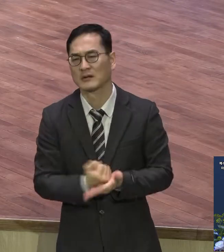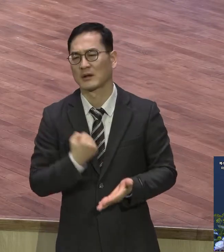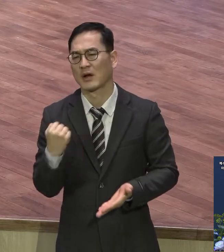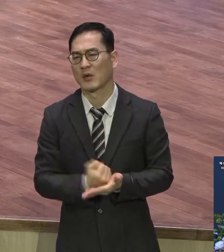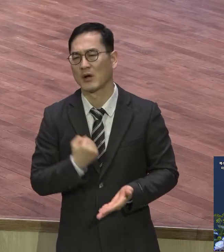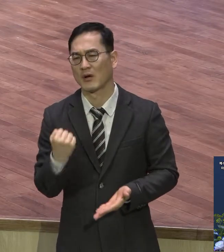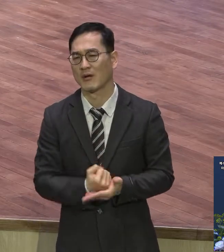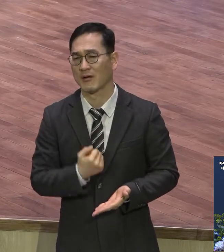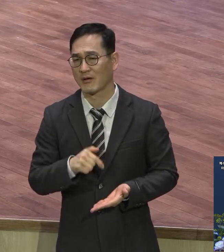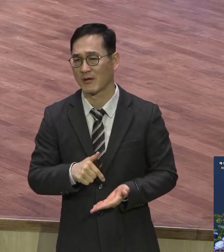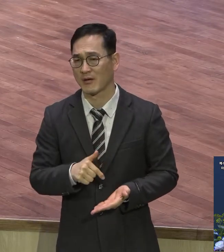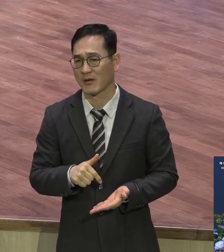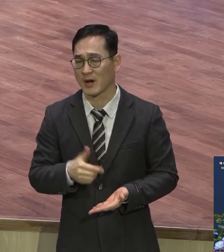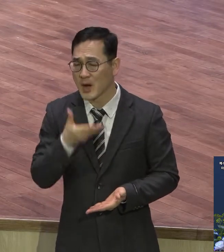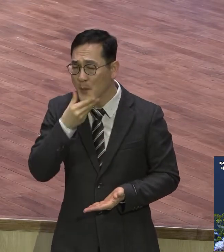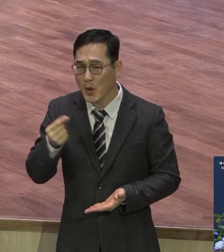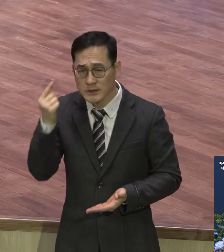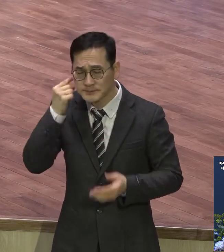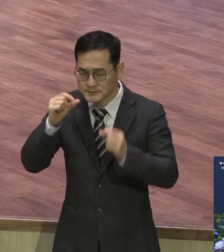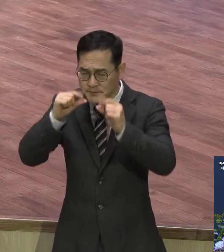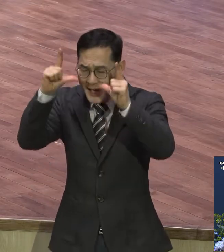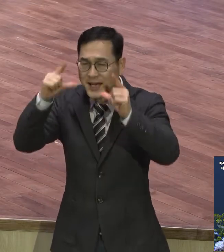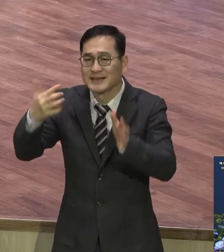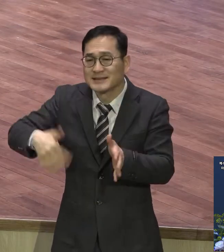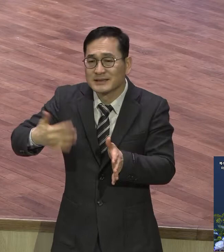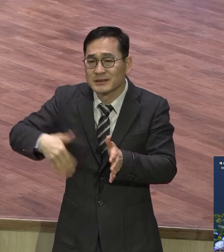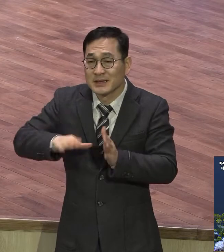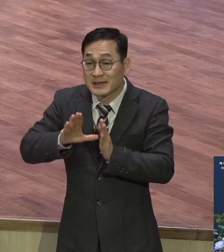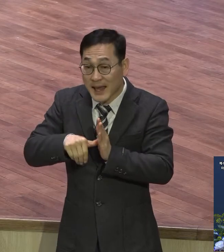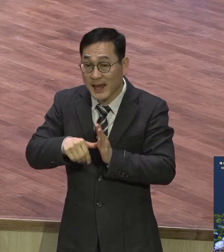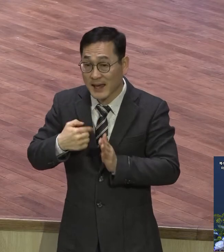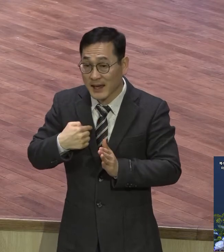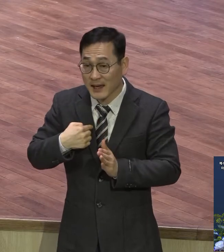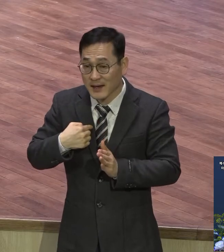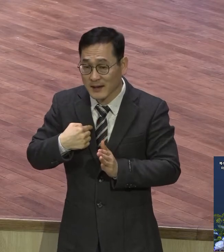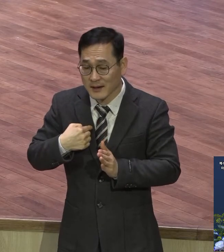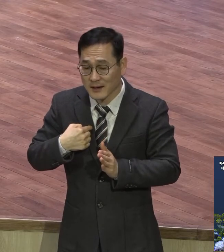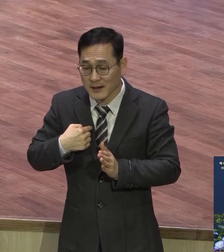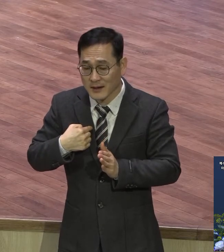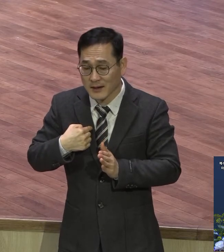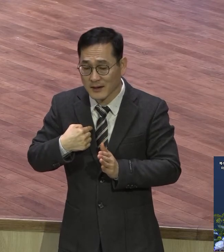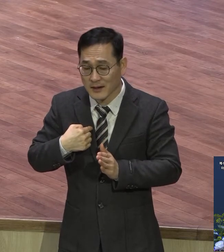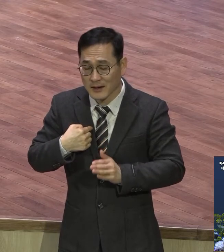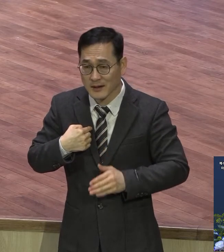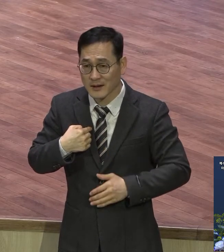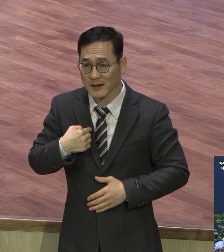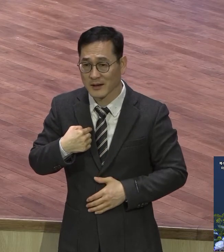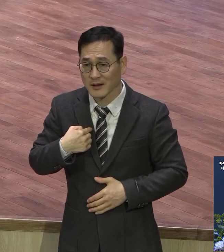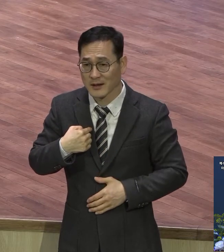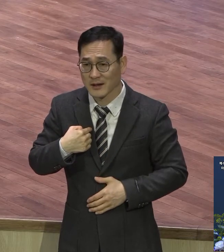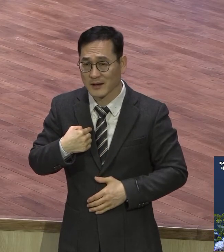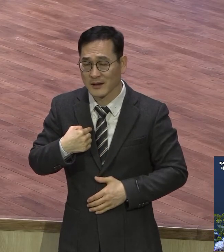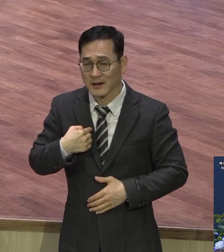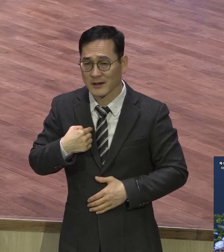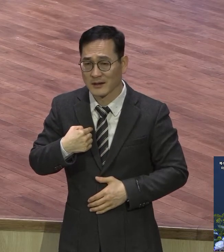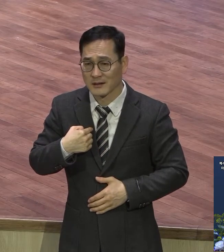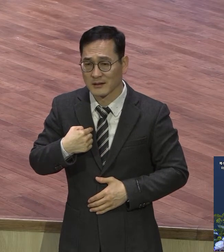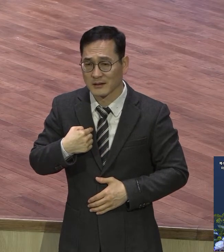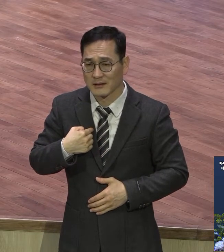내가 복음 못 깨달을 때 종교전을 할 때 정말 그런 삶을 이제는 내가 복음 깨달고 나니까 그 모습